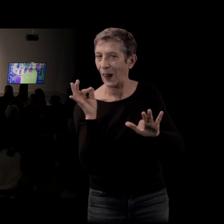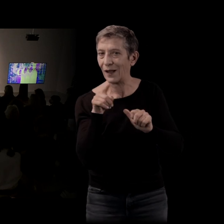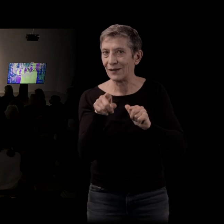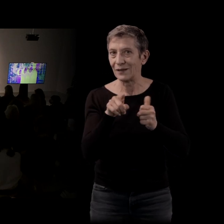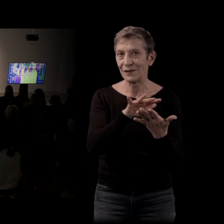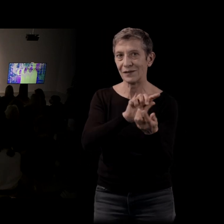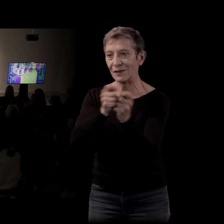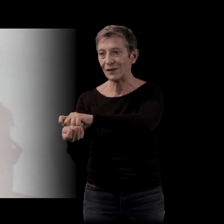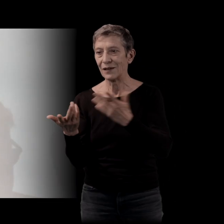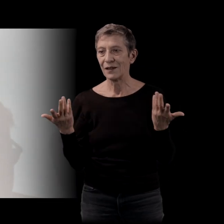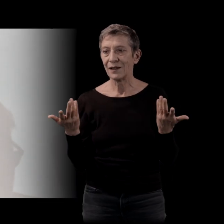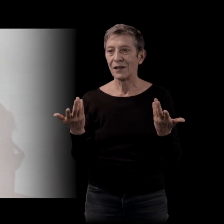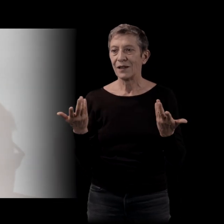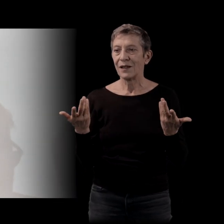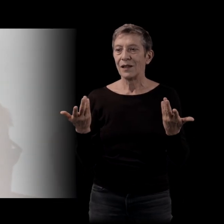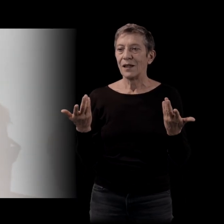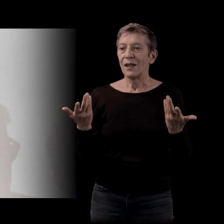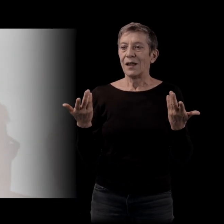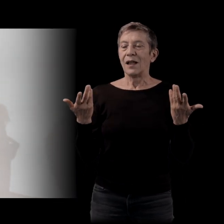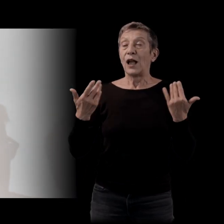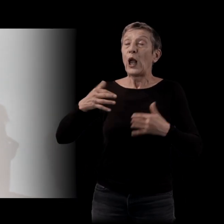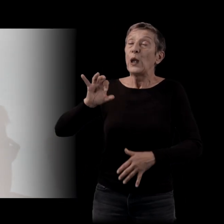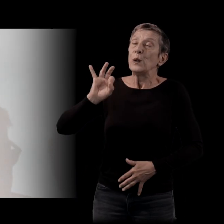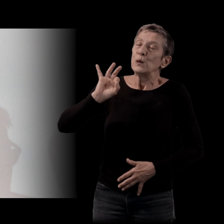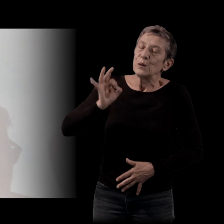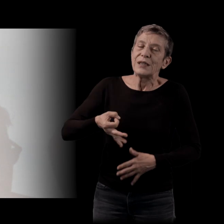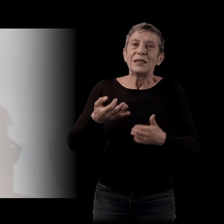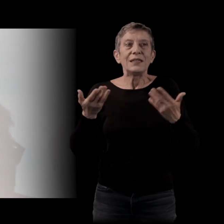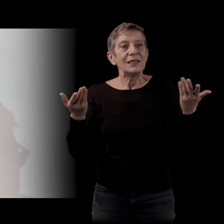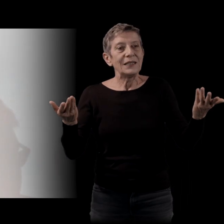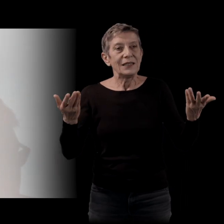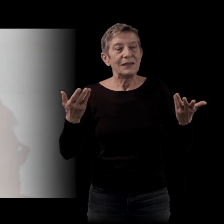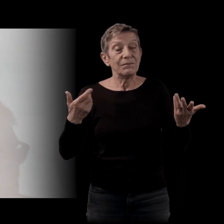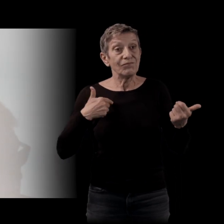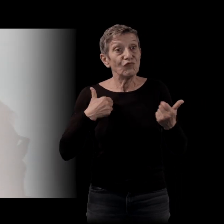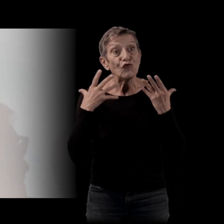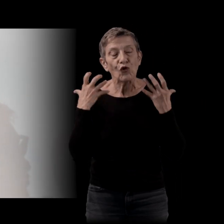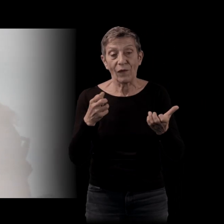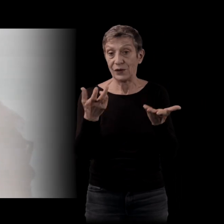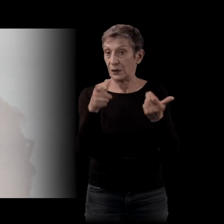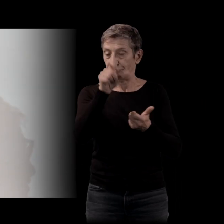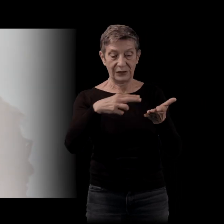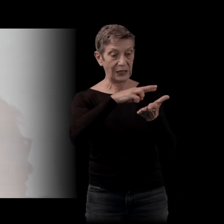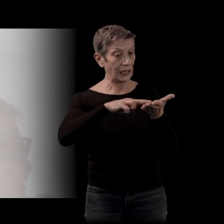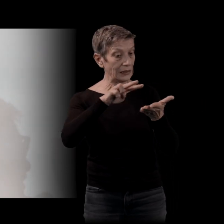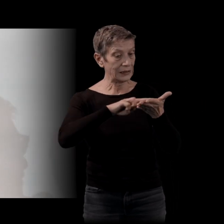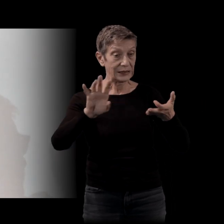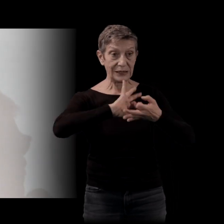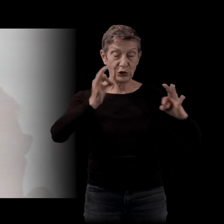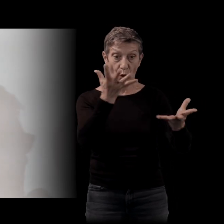En tout cas, j'ai à cœur que le lecteur prenne du plaisir et soit emporté par une histoire. Moi, je ne pas